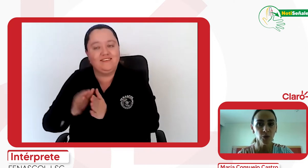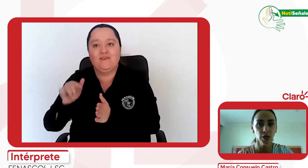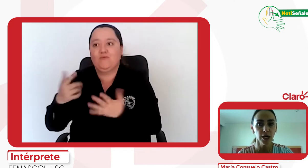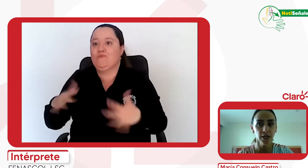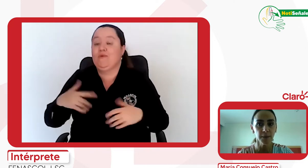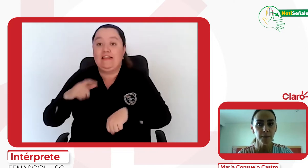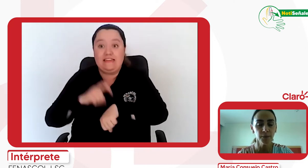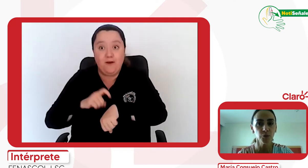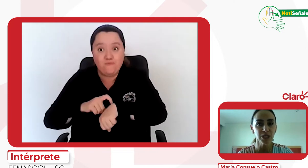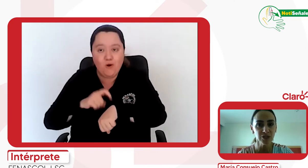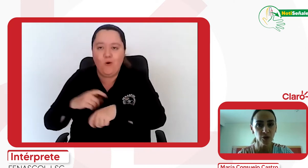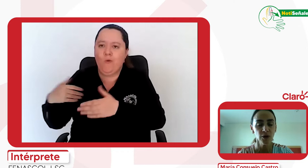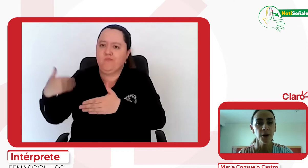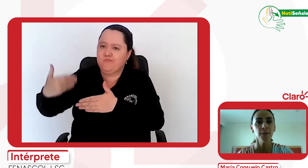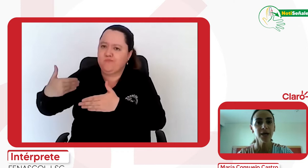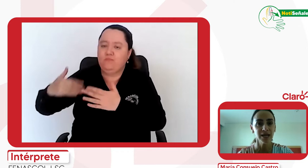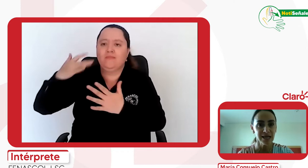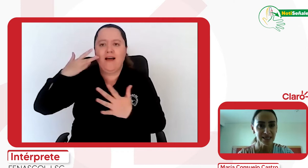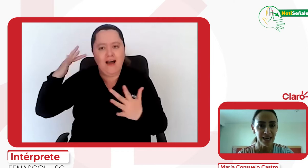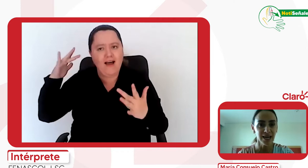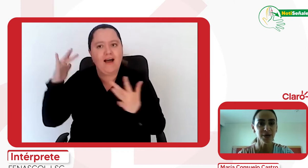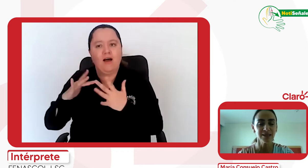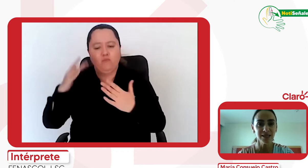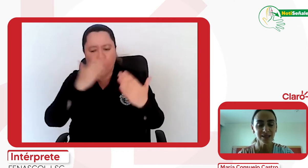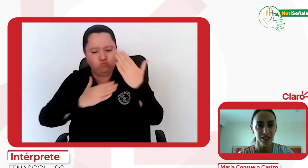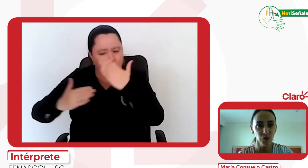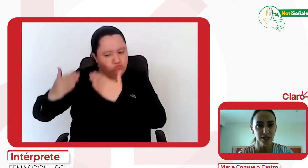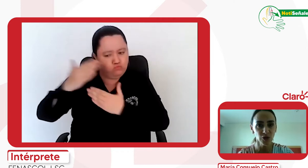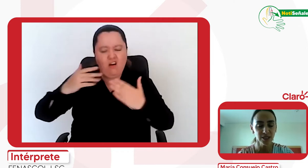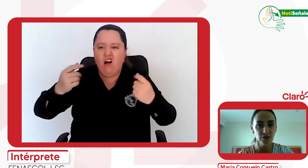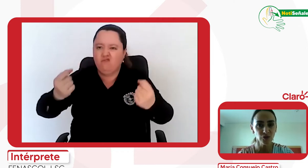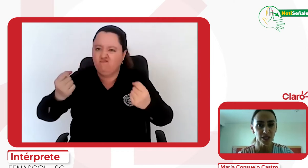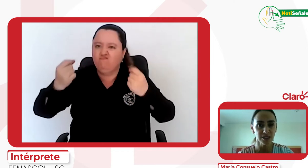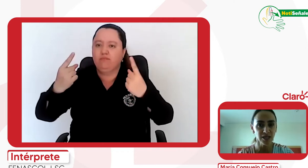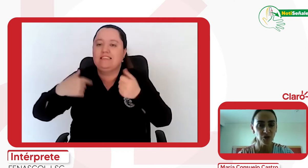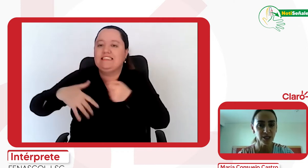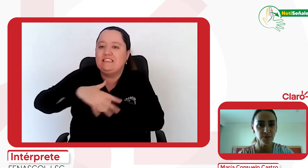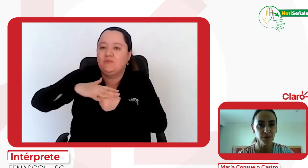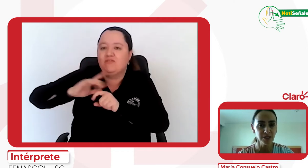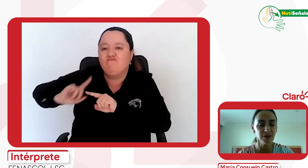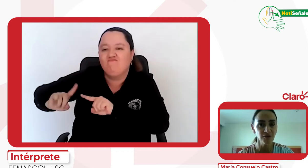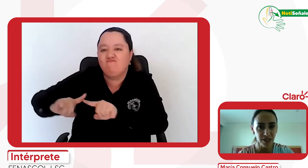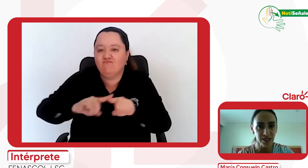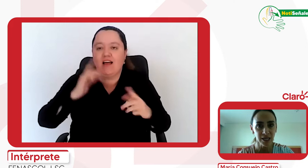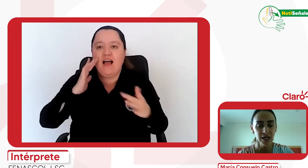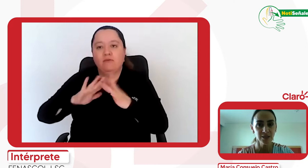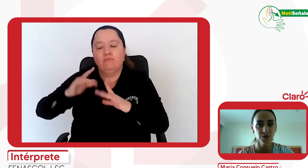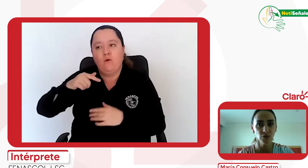propicio para analizar, para entender cuáles son las circunstancias a las cuales se enfrentan las personas